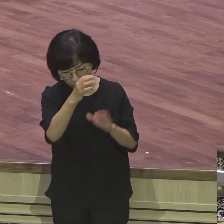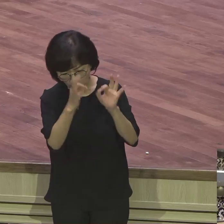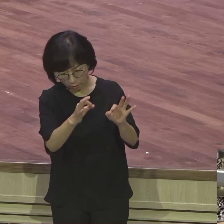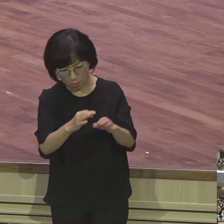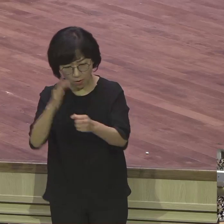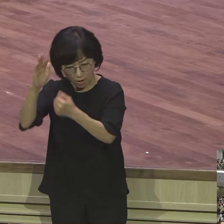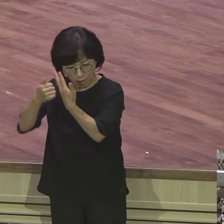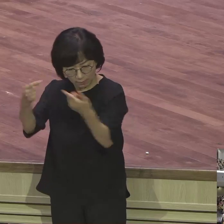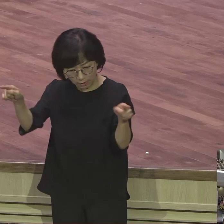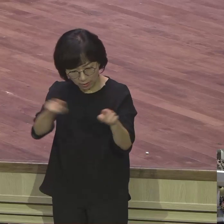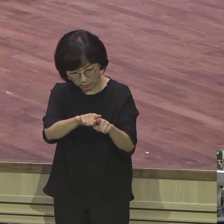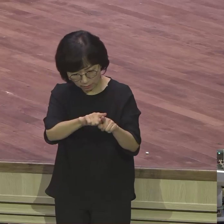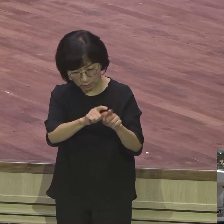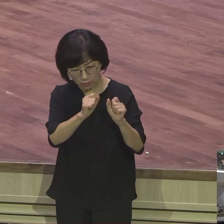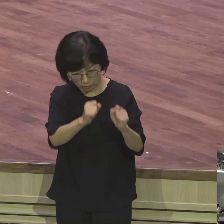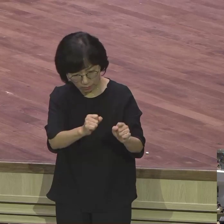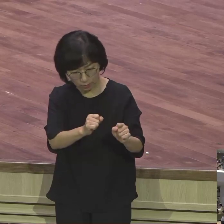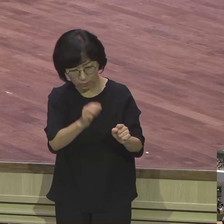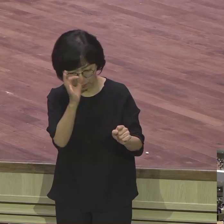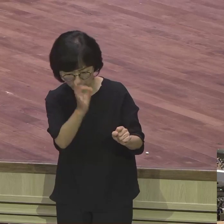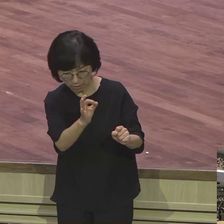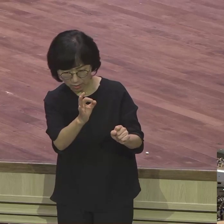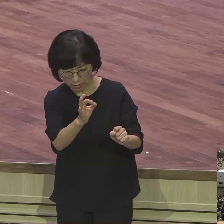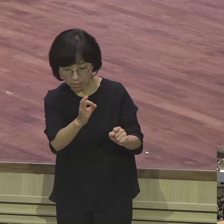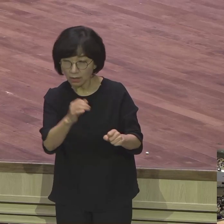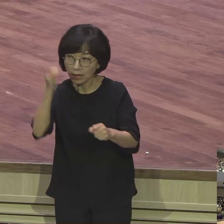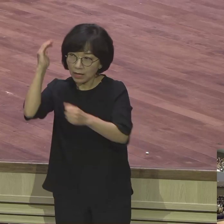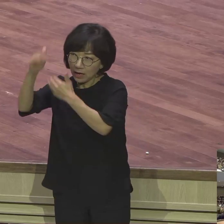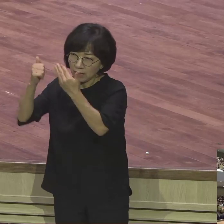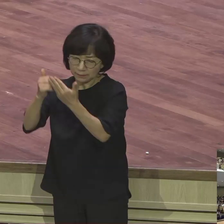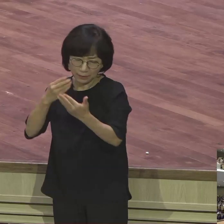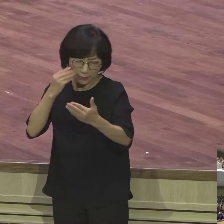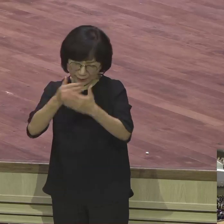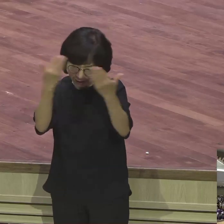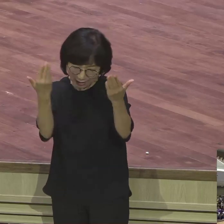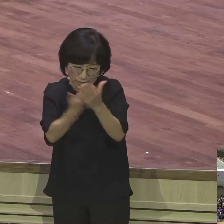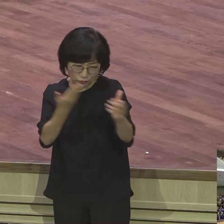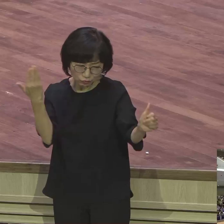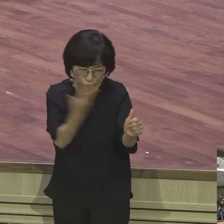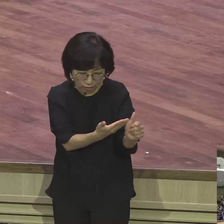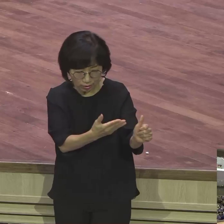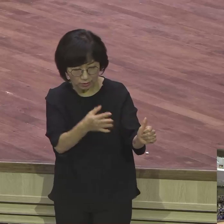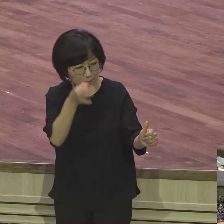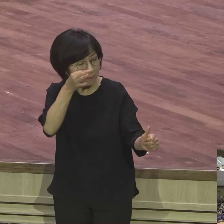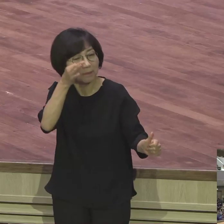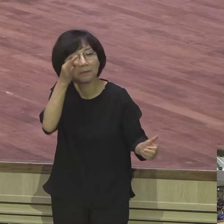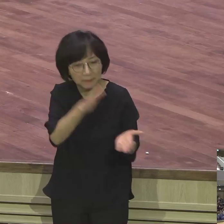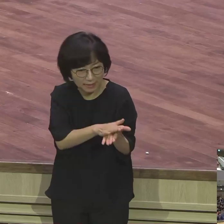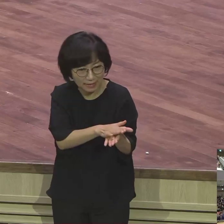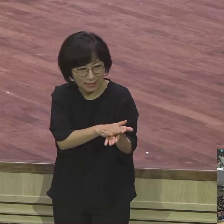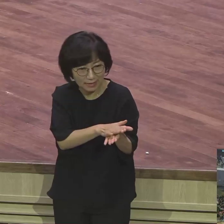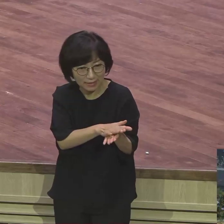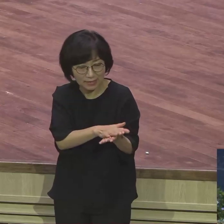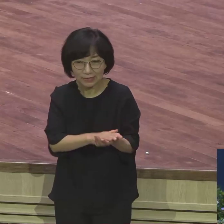요하께서 그의 범사에 형통하게 하심을 보았더라 하나님이 함께 하시는